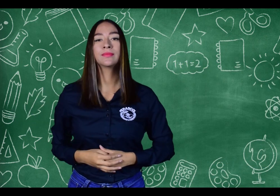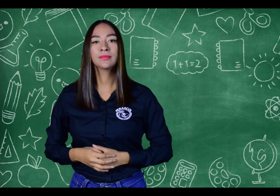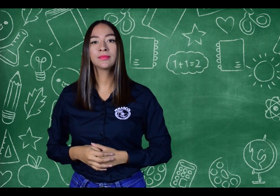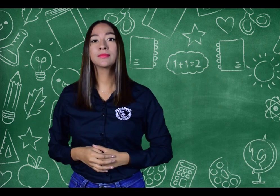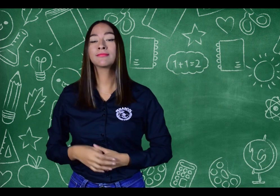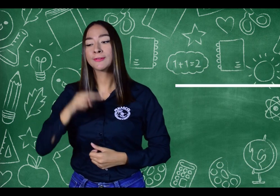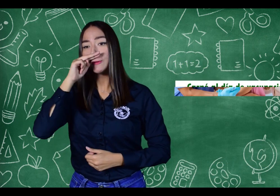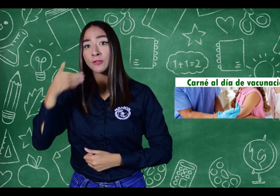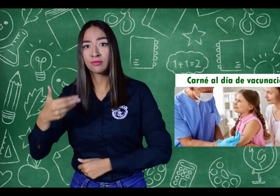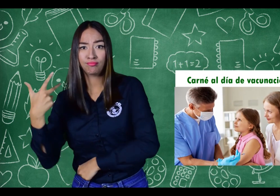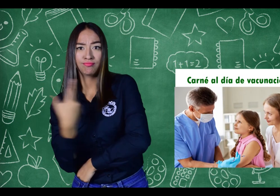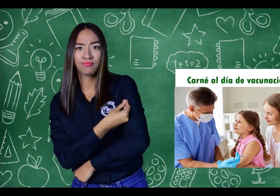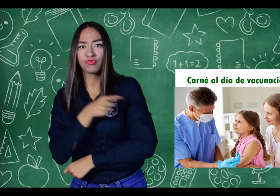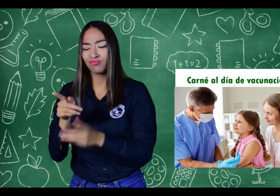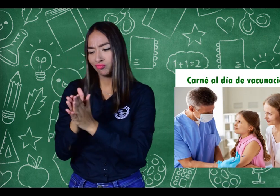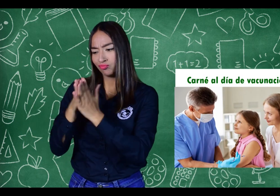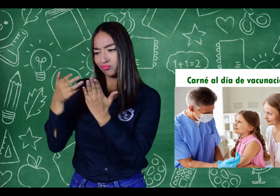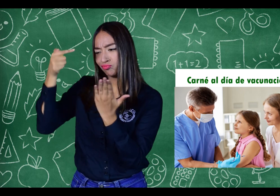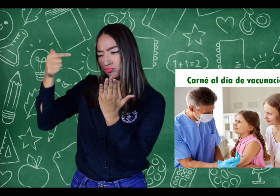3º Carne al día de vacunación